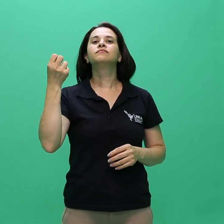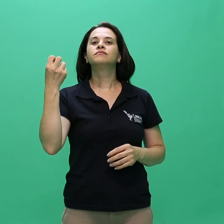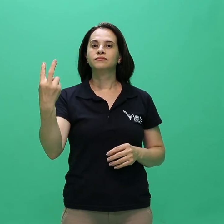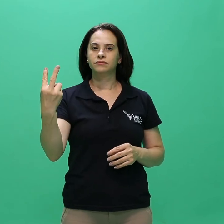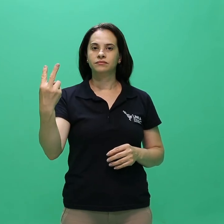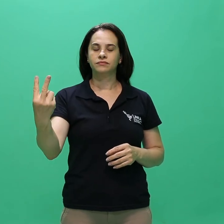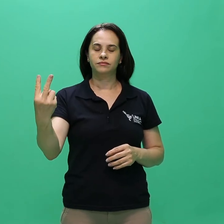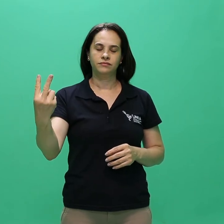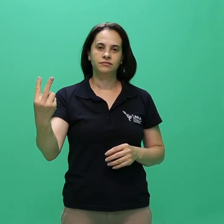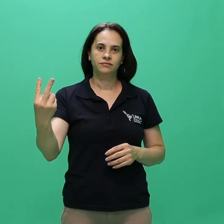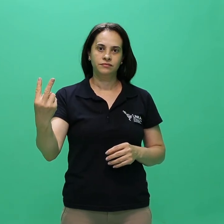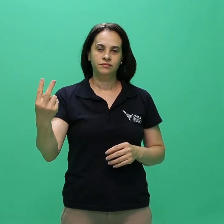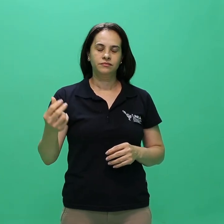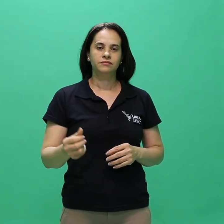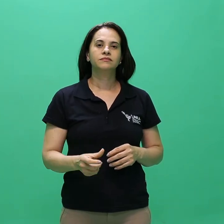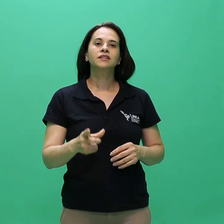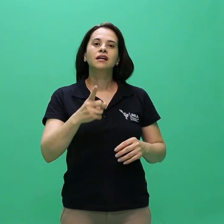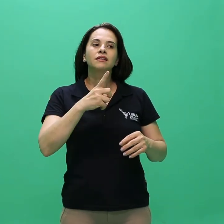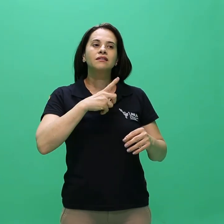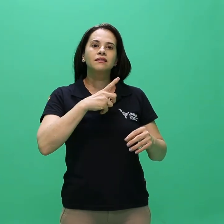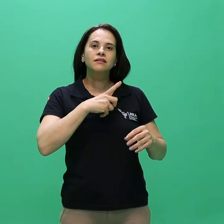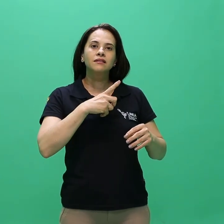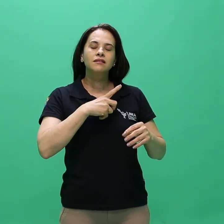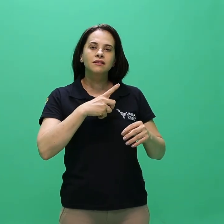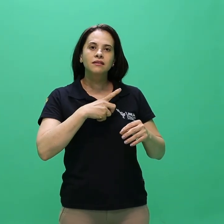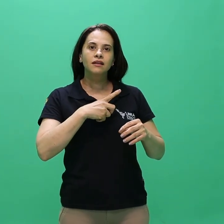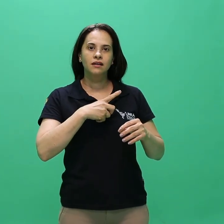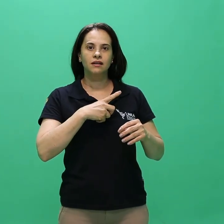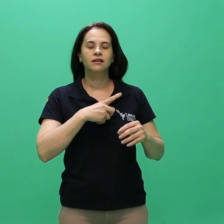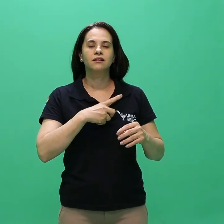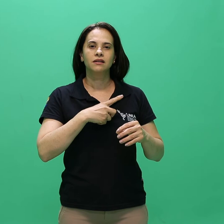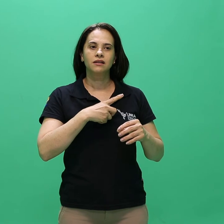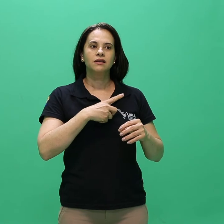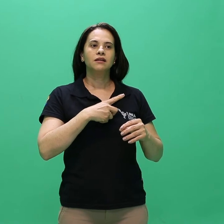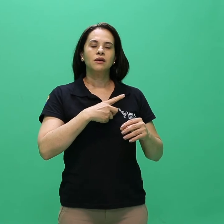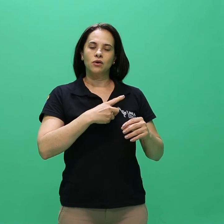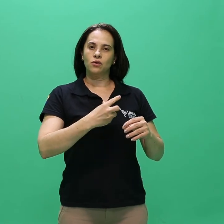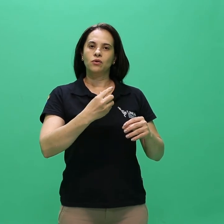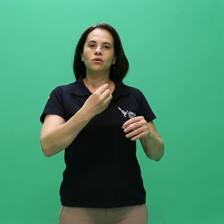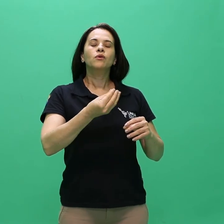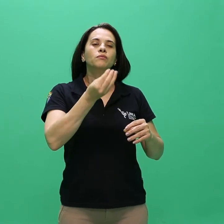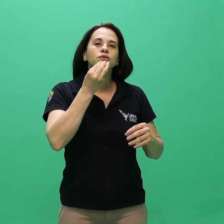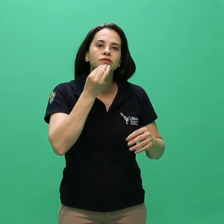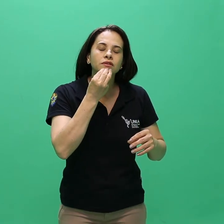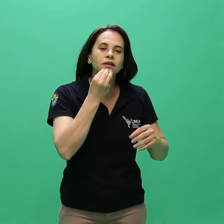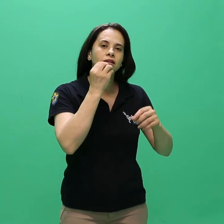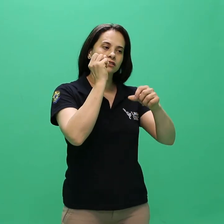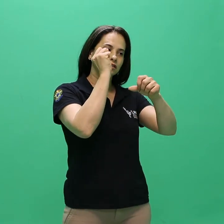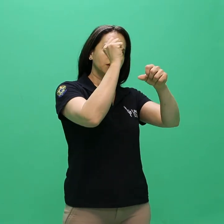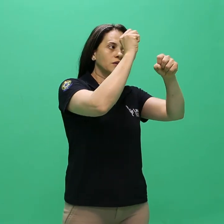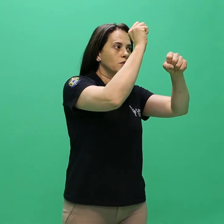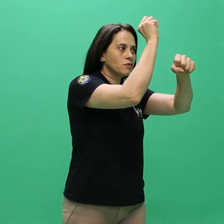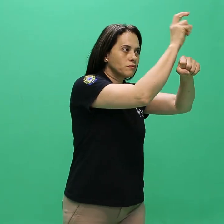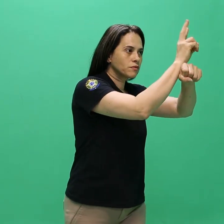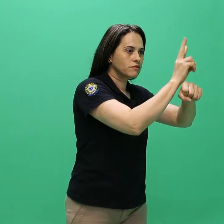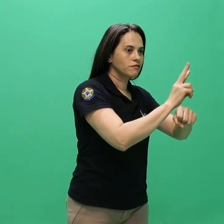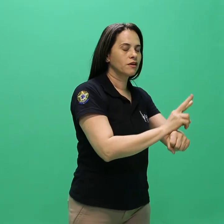6.6 6.6.6 6.6 Terão prioridade na ocupação das vagas